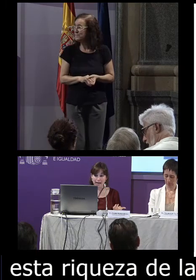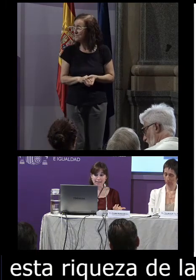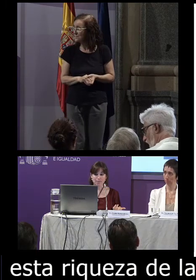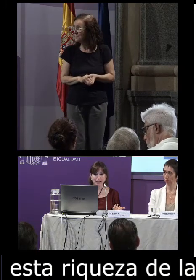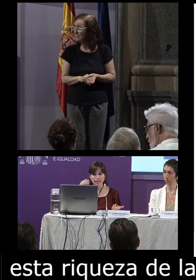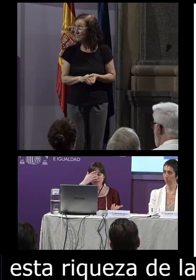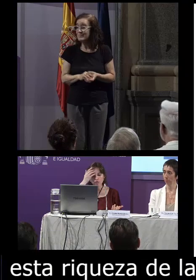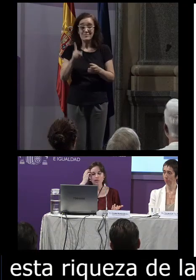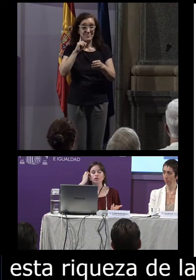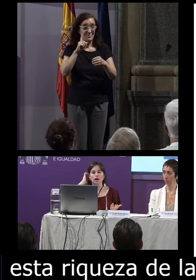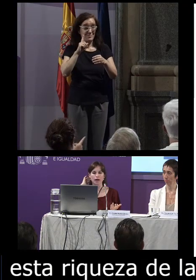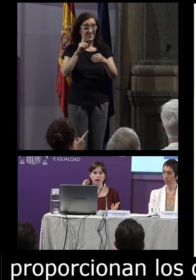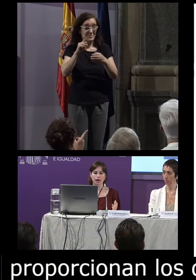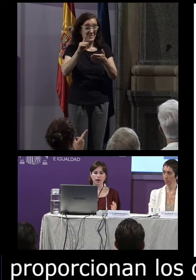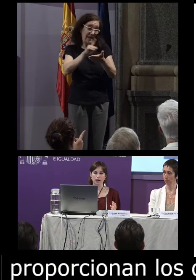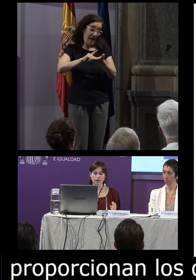esta base de datos